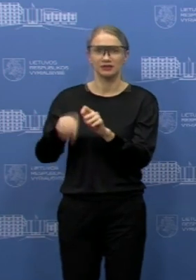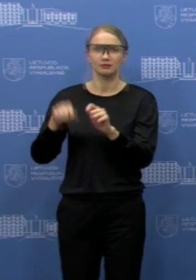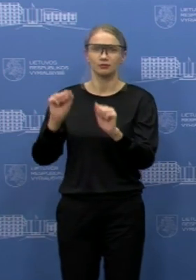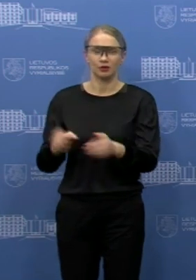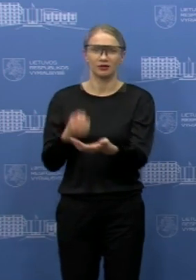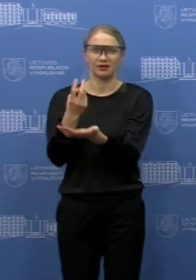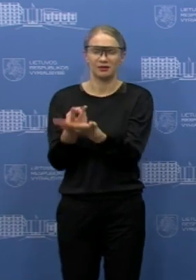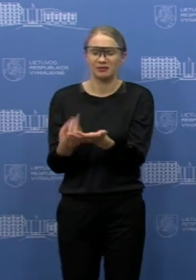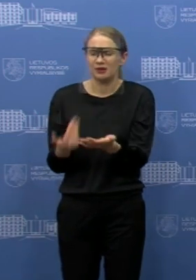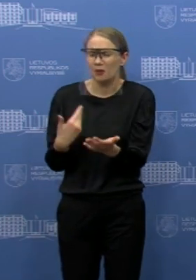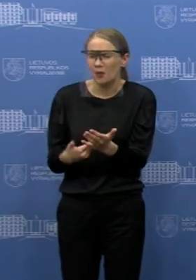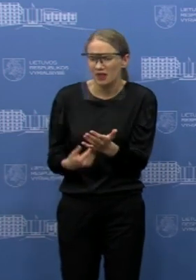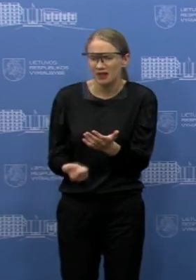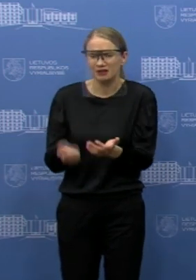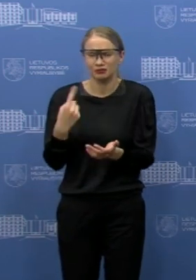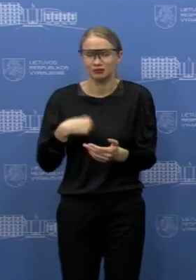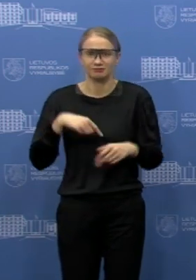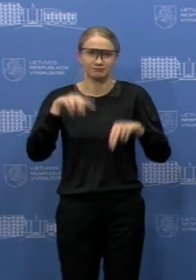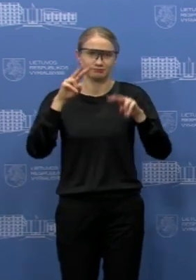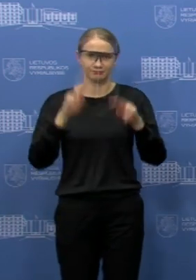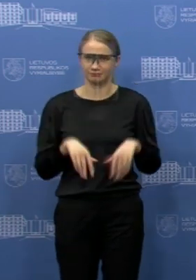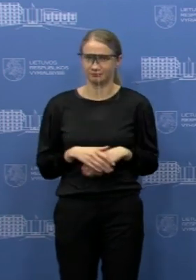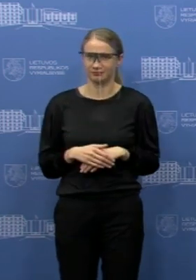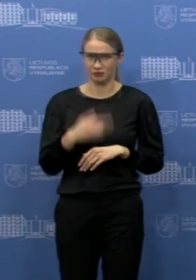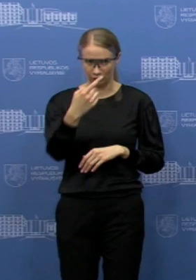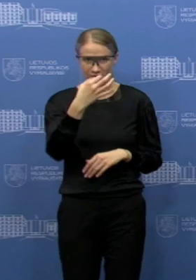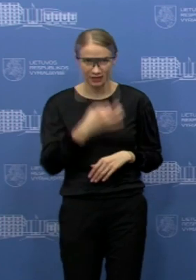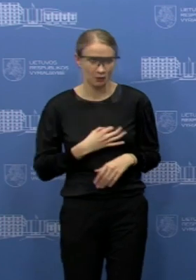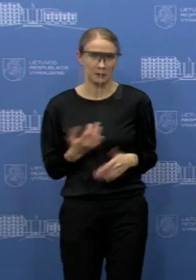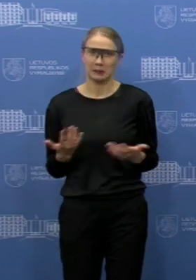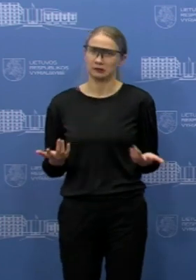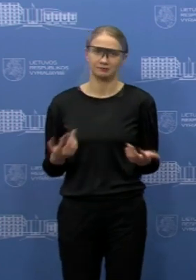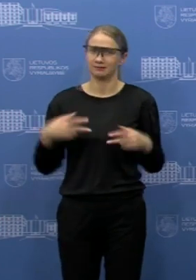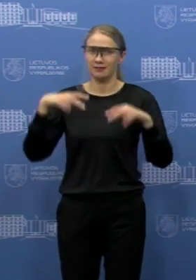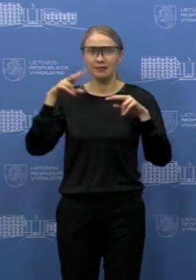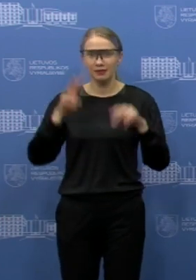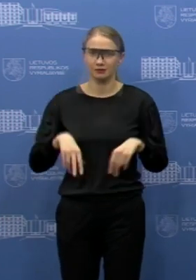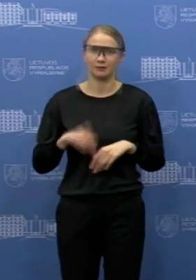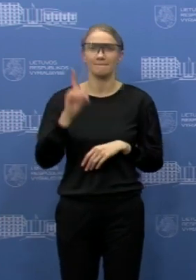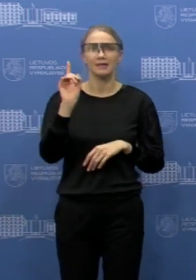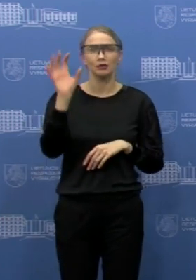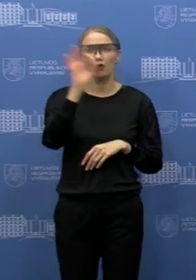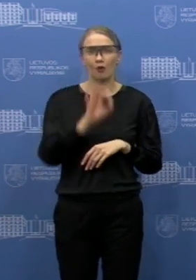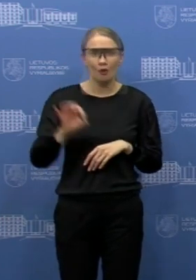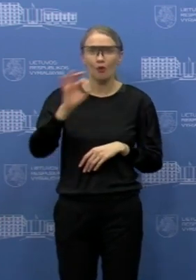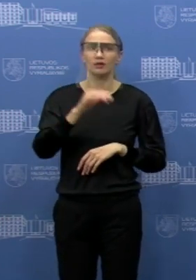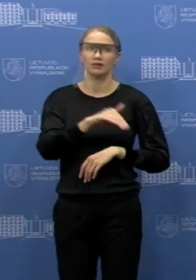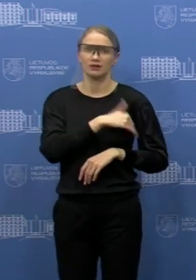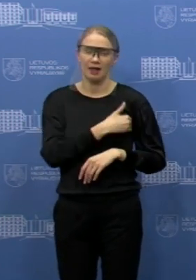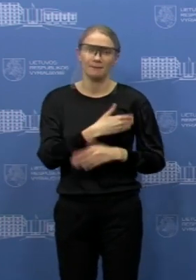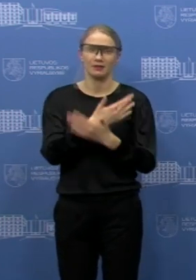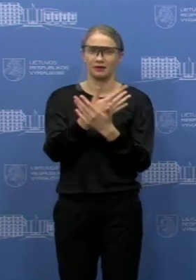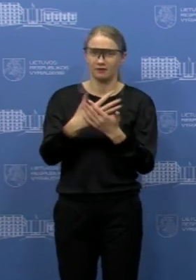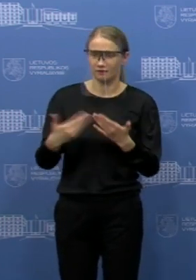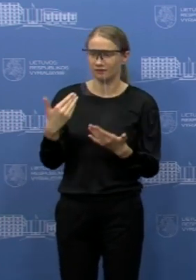nežinau motyvų, dėl ko tai buvo padaryta, jeigu tikrai yra taip, kaip jūs sakot, o bendrai dėl pačių karšiavimo klinikų, tai,